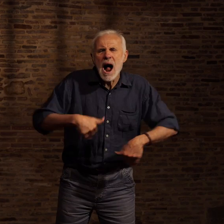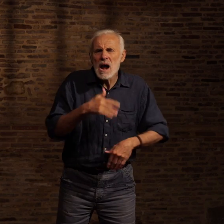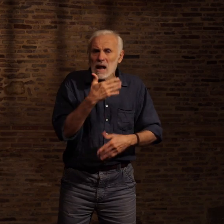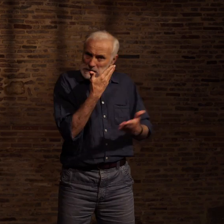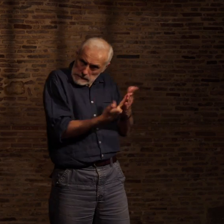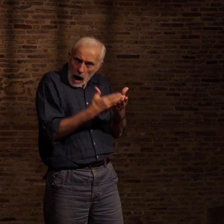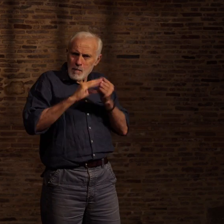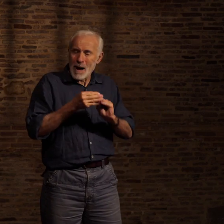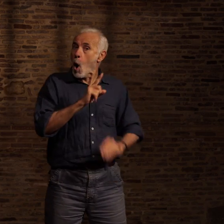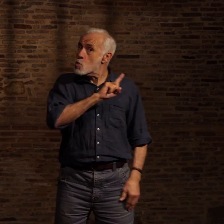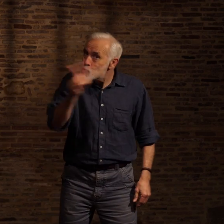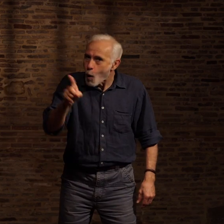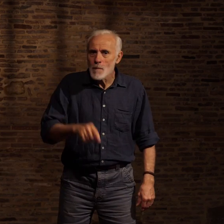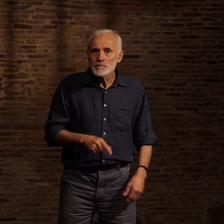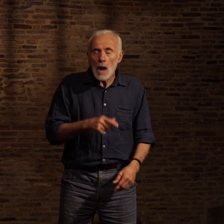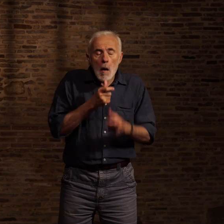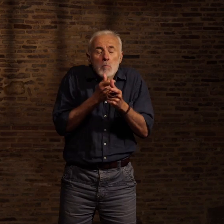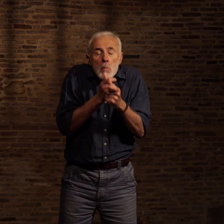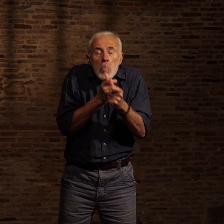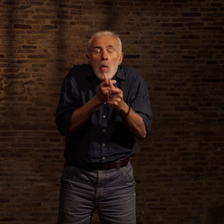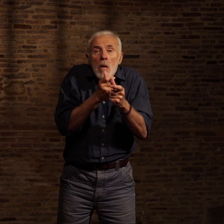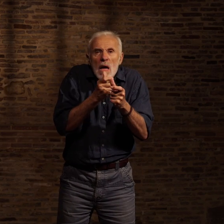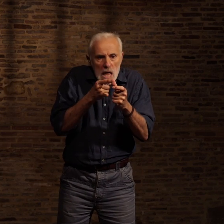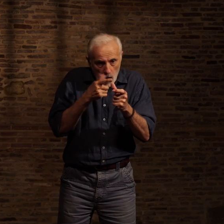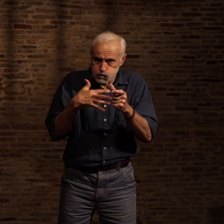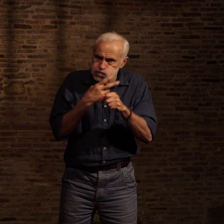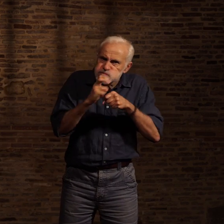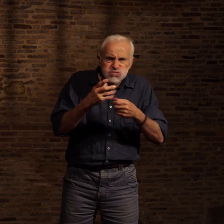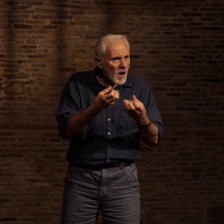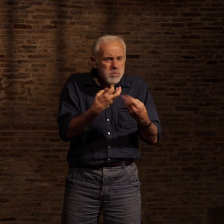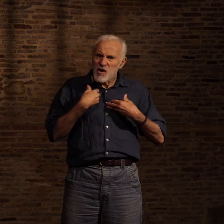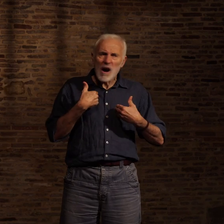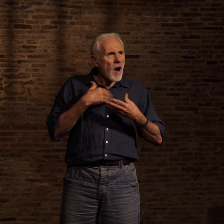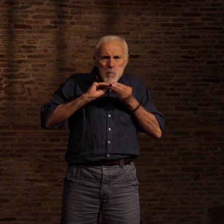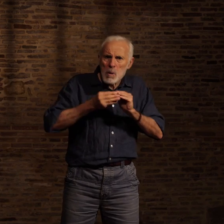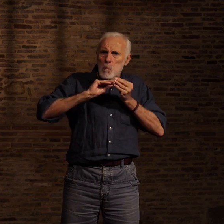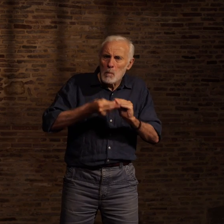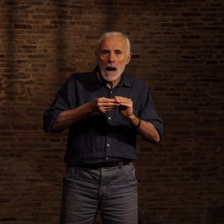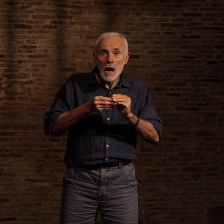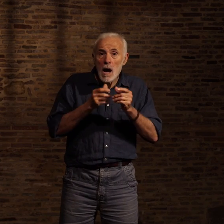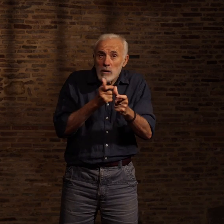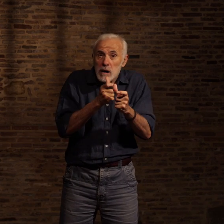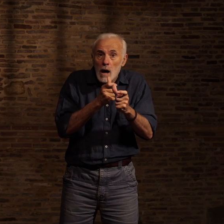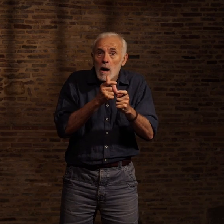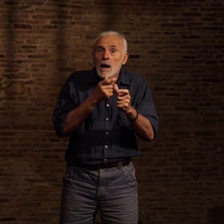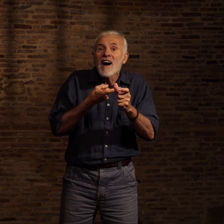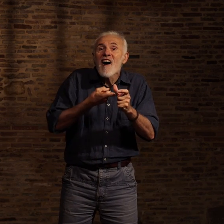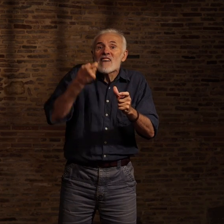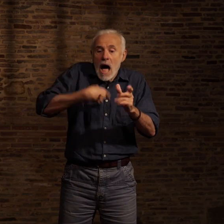que le bégayement, ce mal scélérat, n'expliquait que très partiellement mon comportement antisocial et que ce